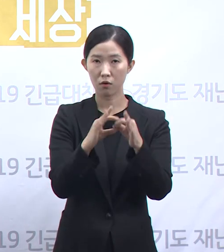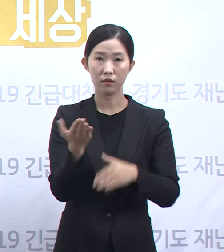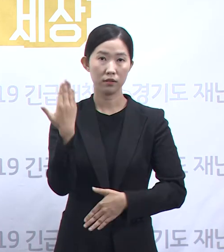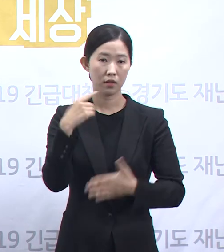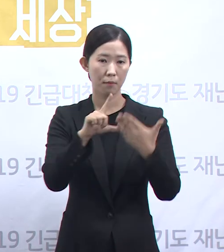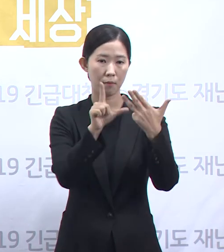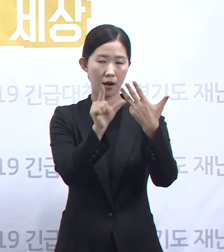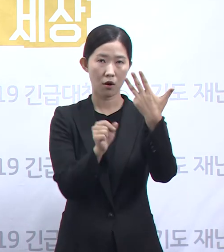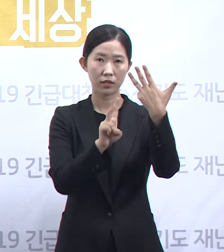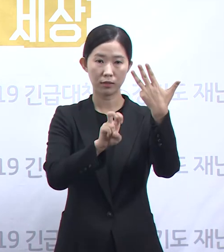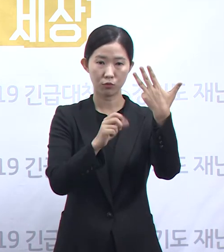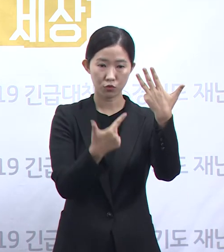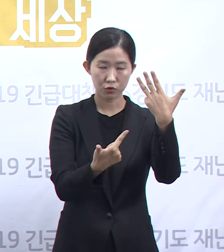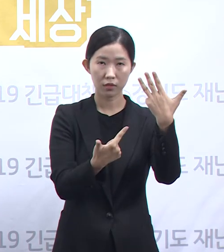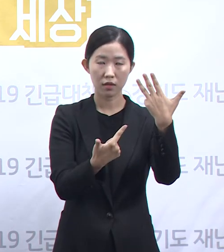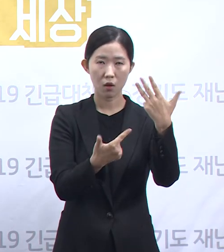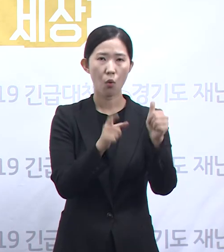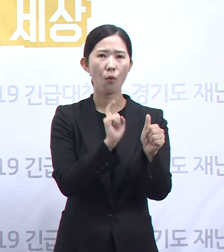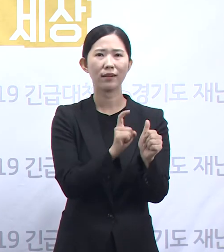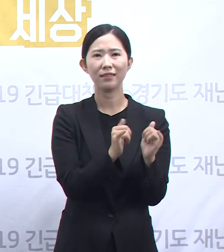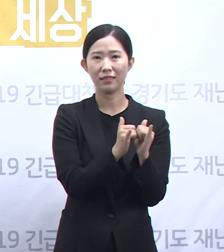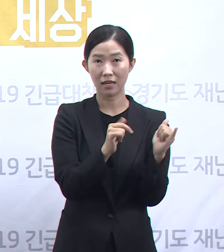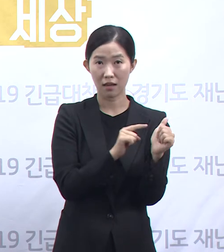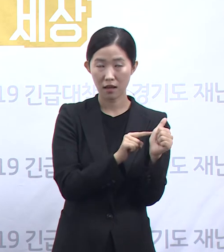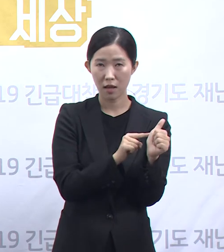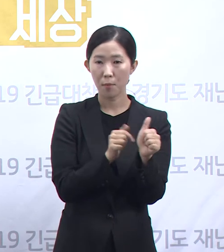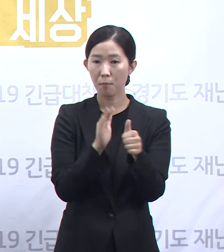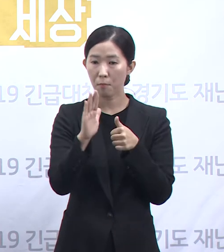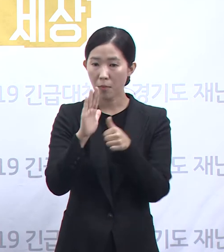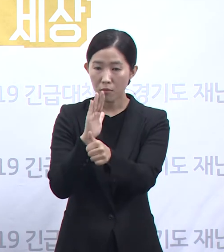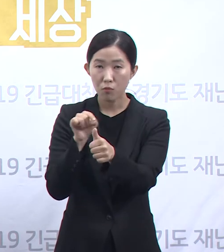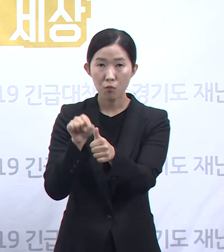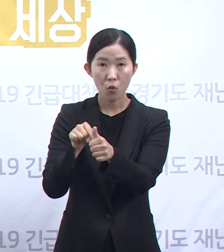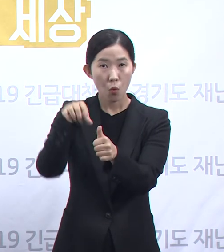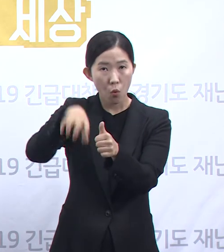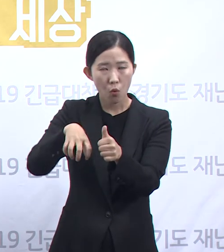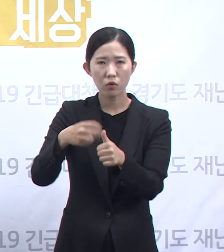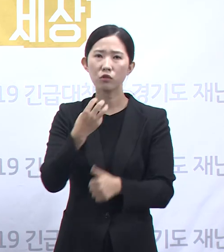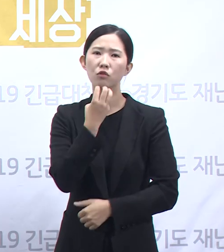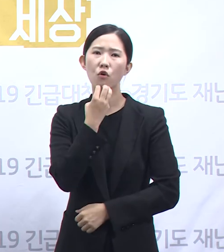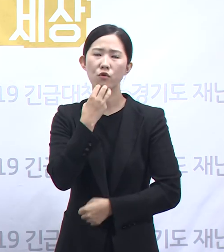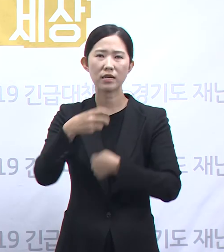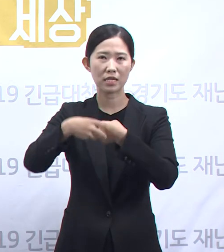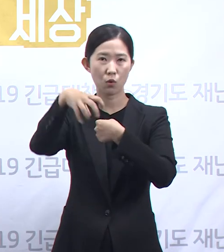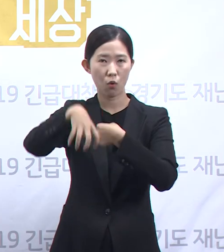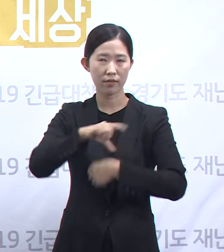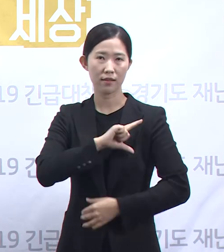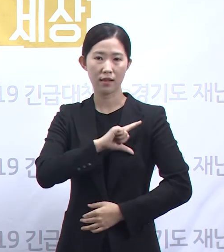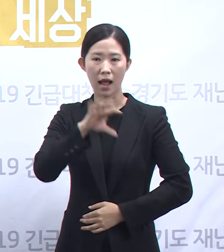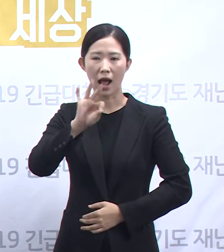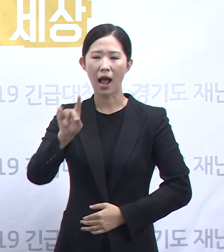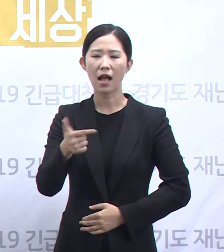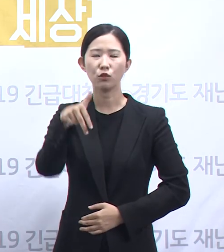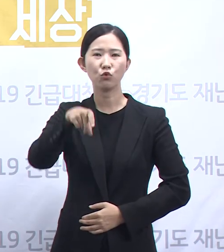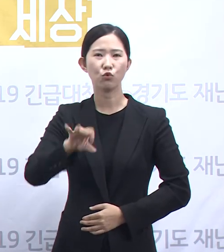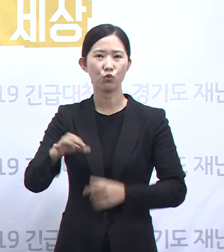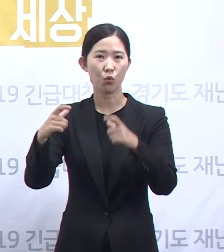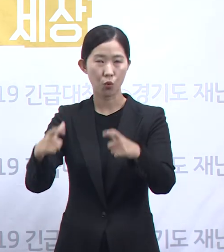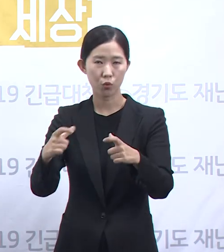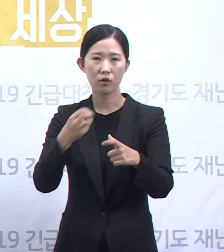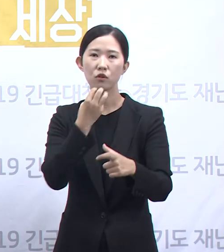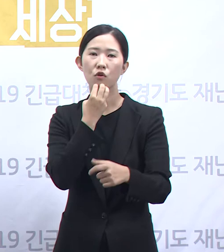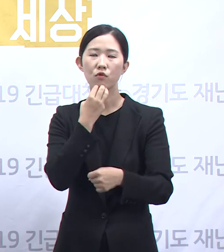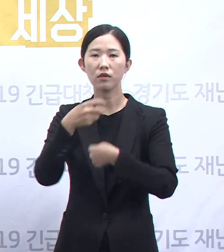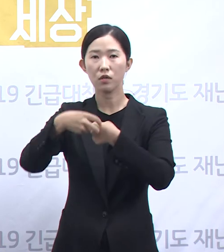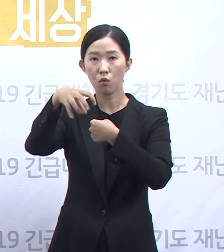26일 기회 확진된 서해로계 교회 교인이 방문했던 안중해 서울의원에서 간호사, 방문자 등 3명이